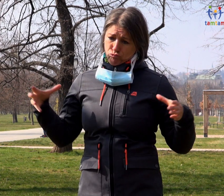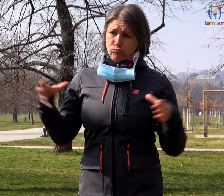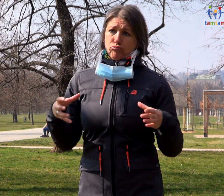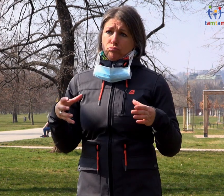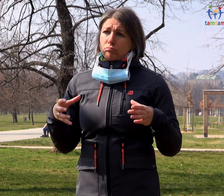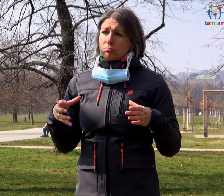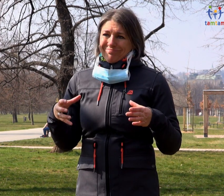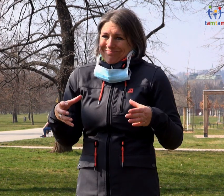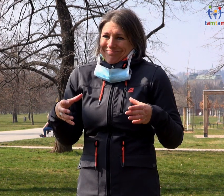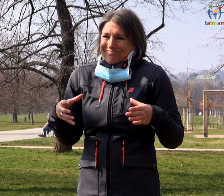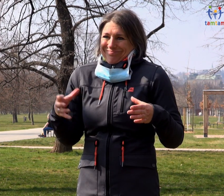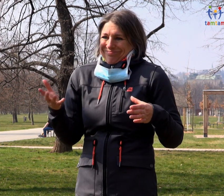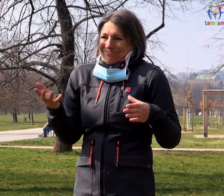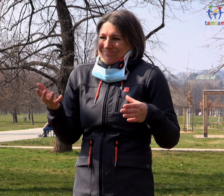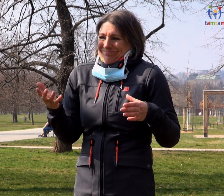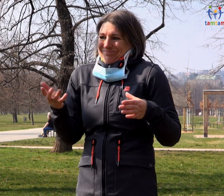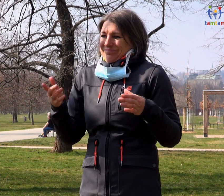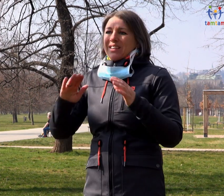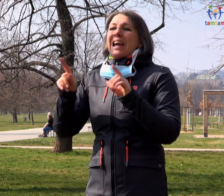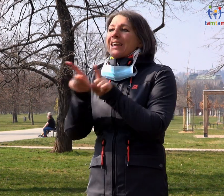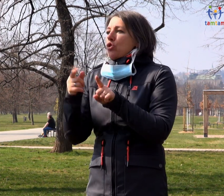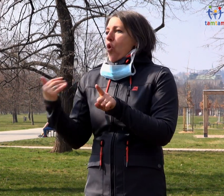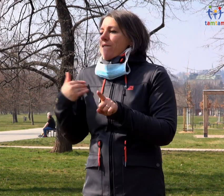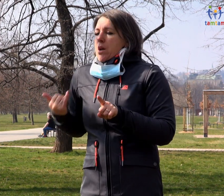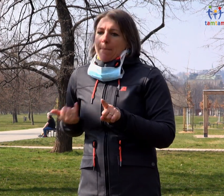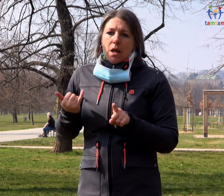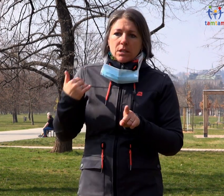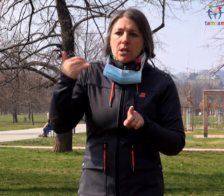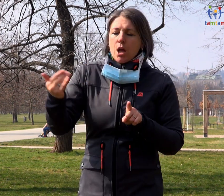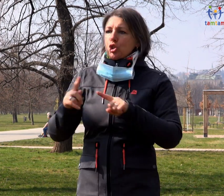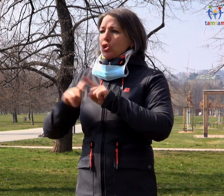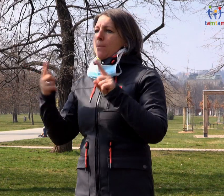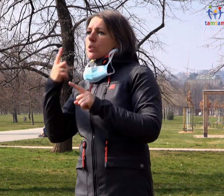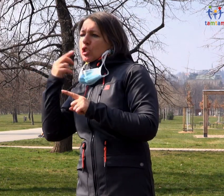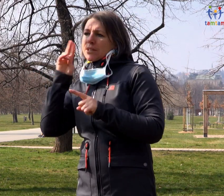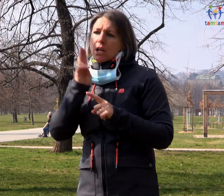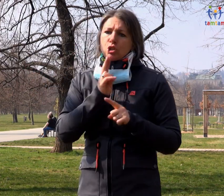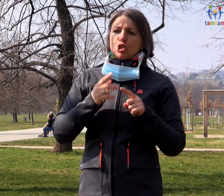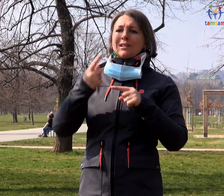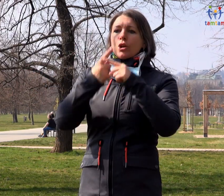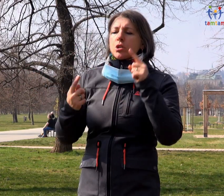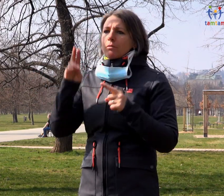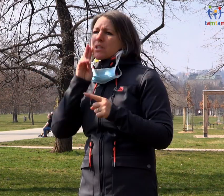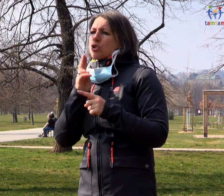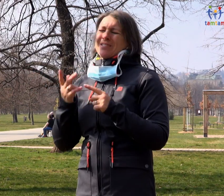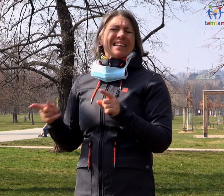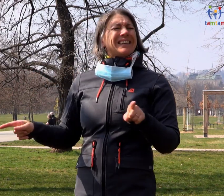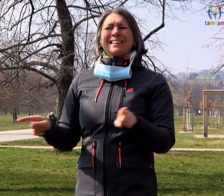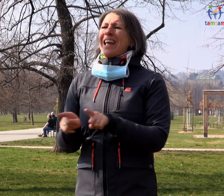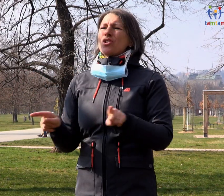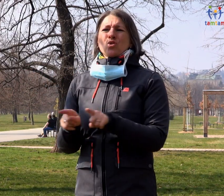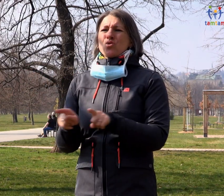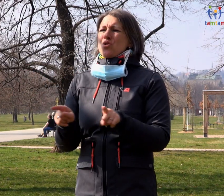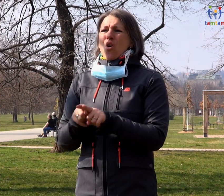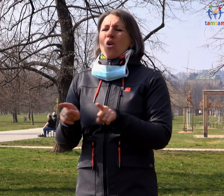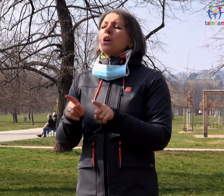všech lidí s disabilitou, všech věkových vrstev, obyvatel. Tady jde o to, abychom zpomalili